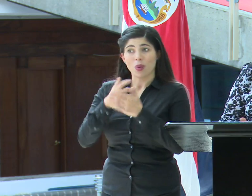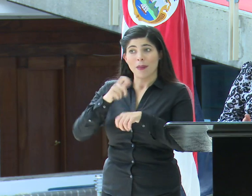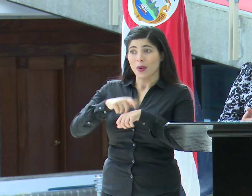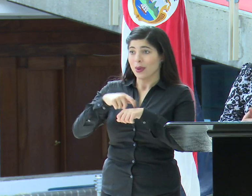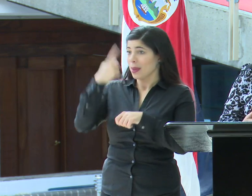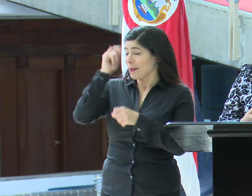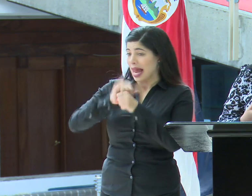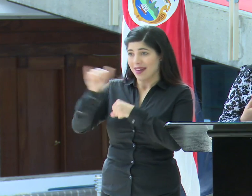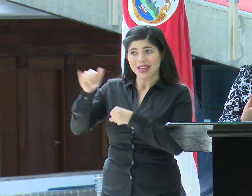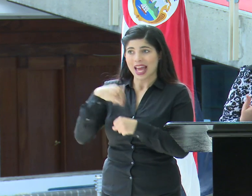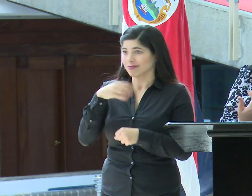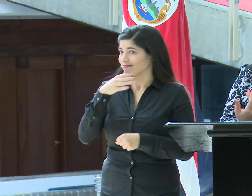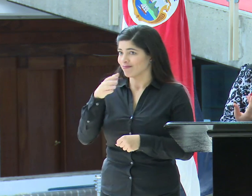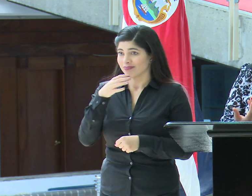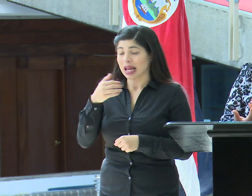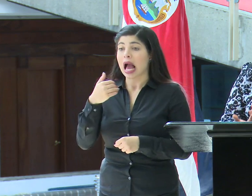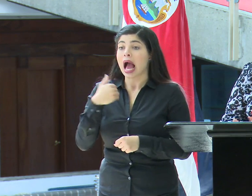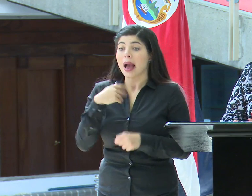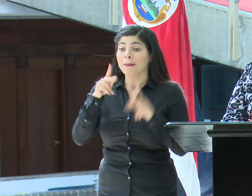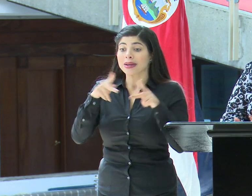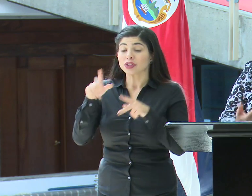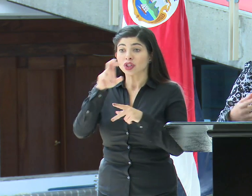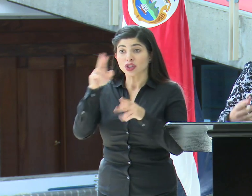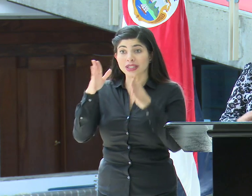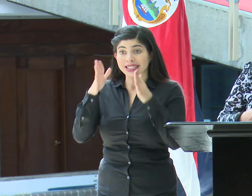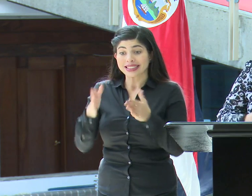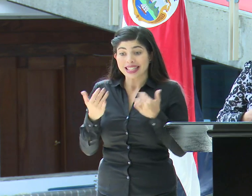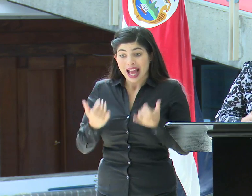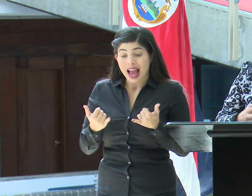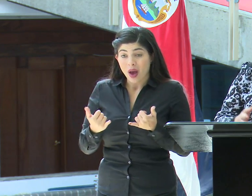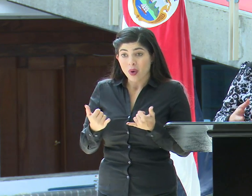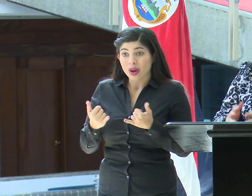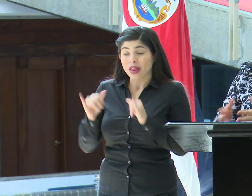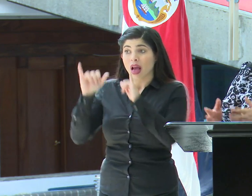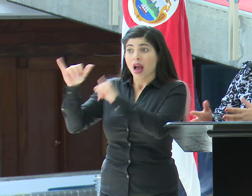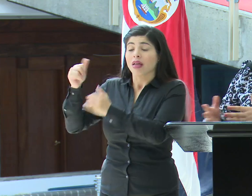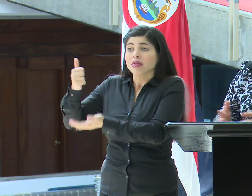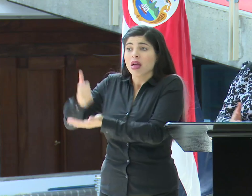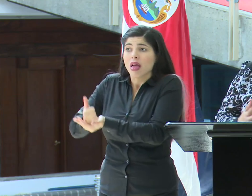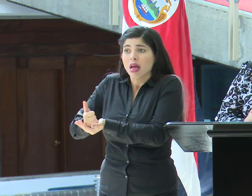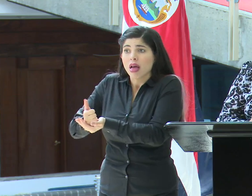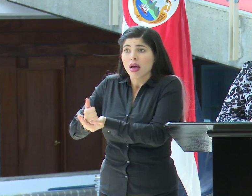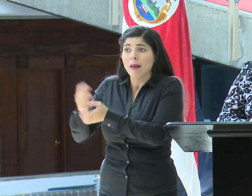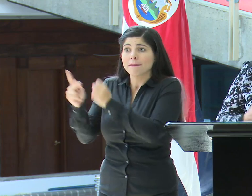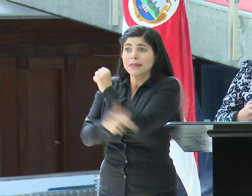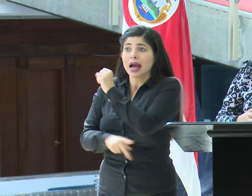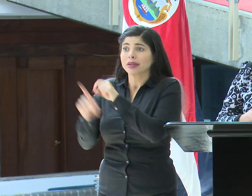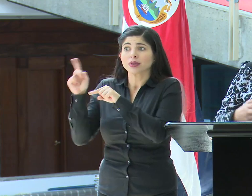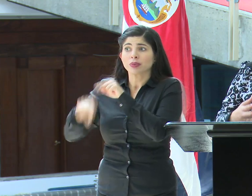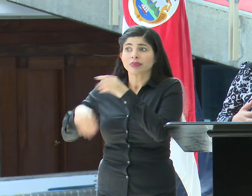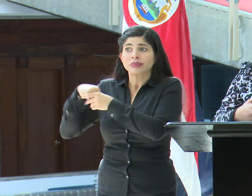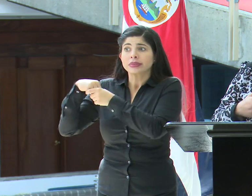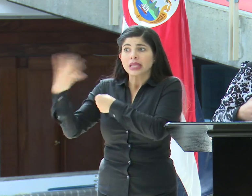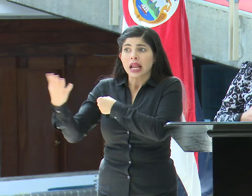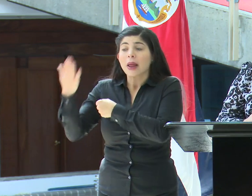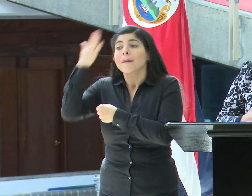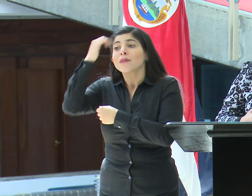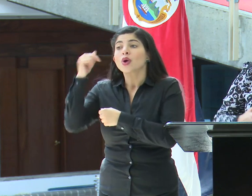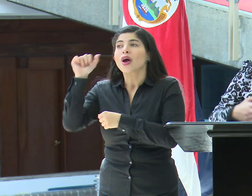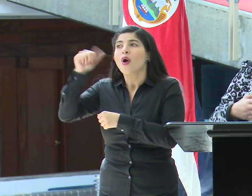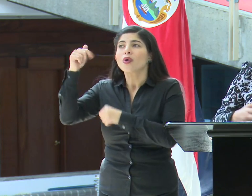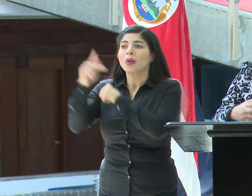viajar, tenemos personas costarricenses que se han quedado varadas en diferentes países, dado que hay